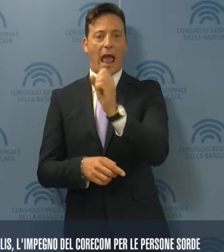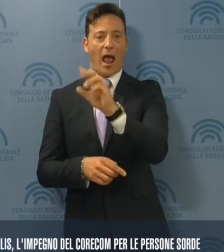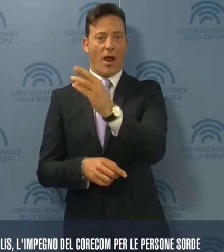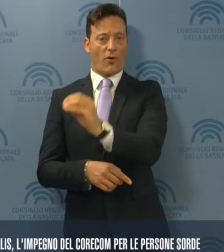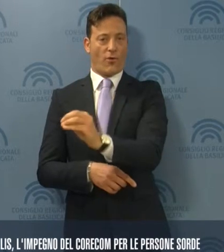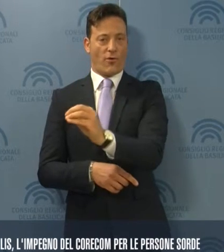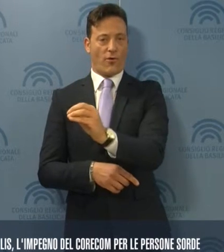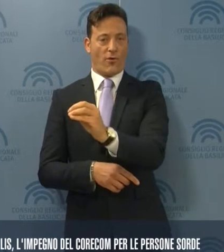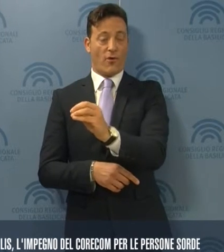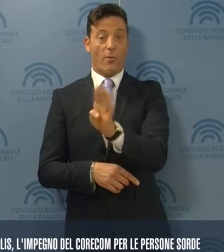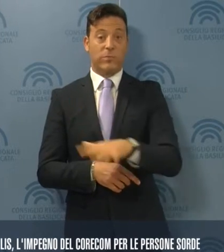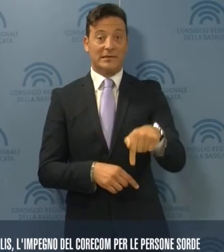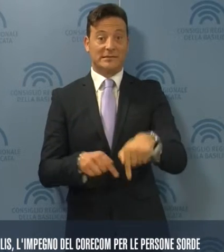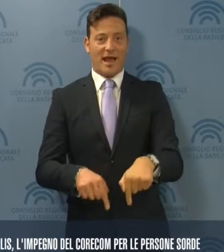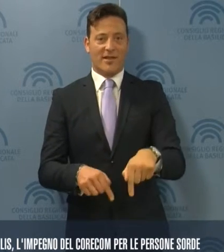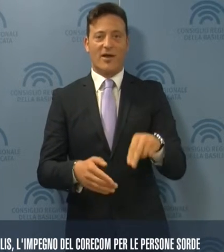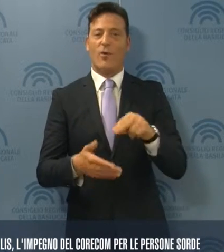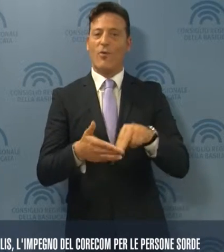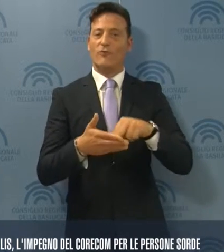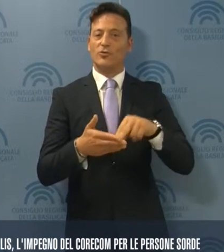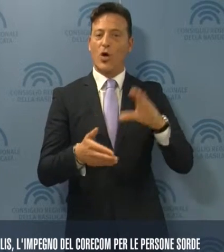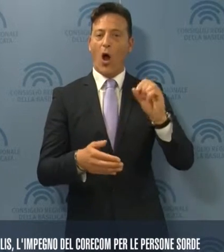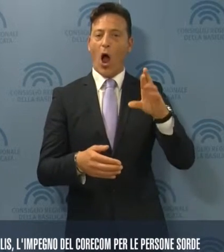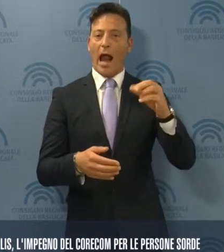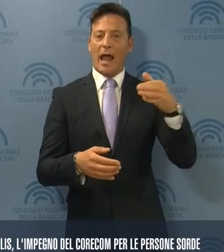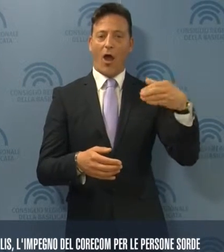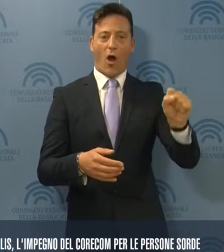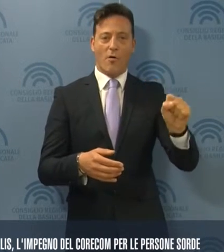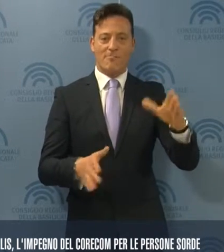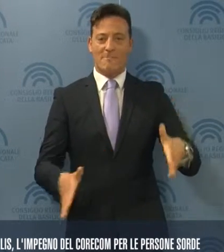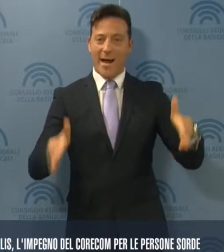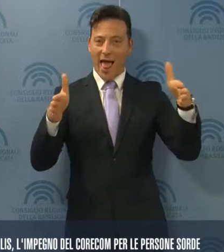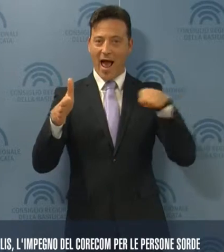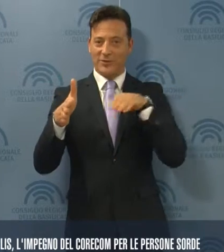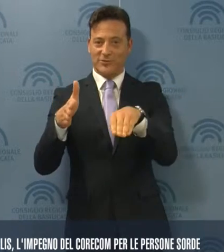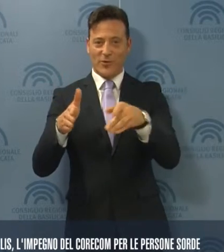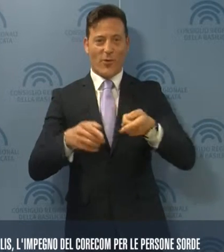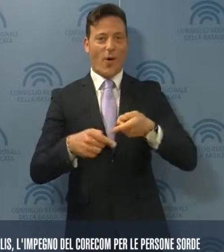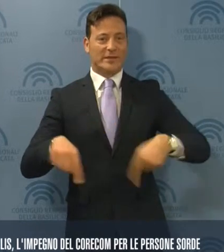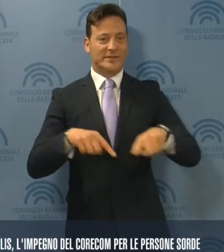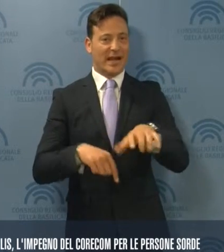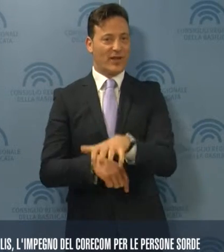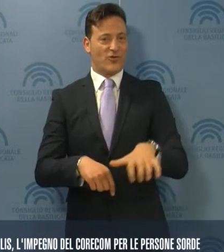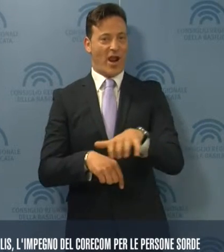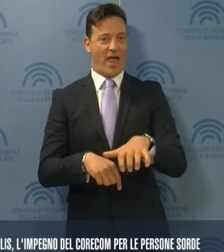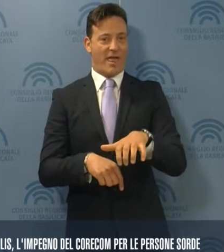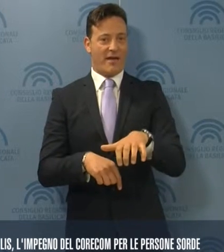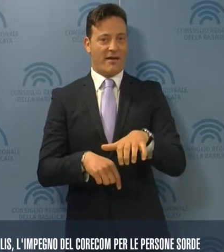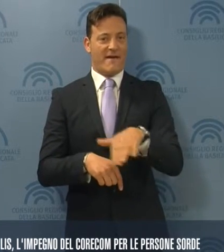In Basilicata gli uffici del Corecom si trovano nel Palazzo del Consiglio regionale, in via